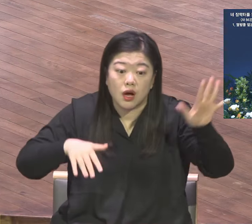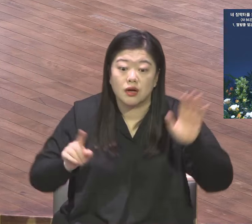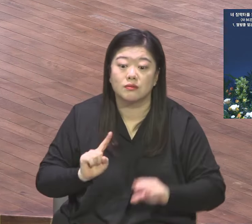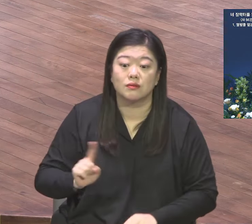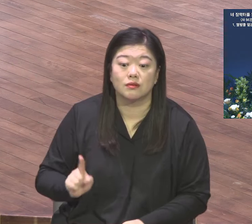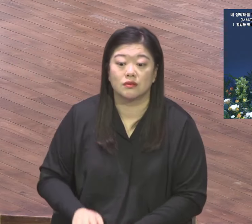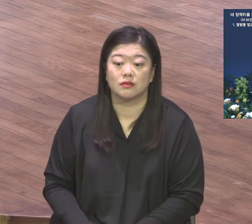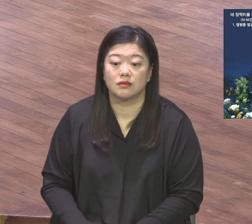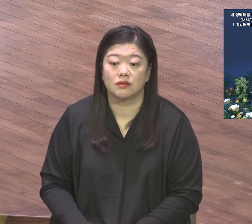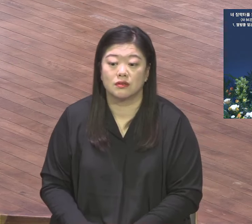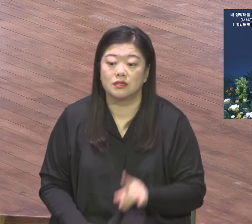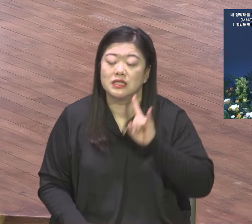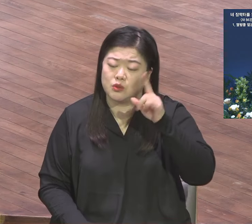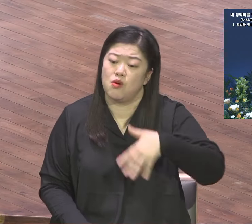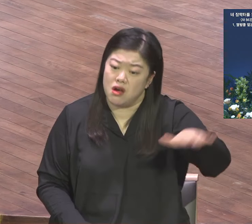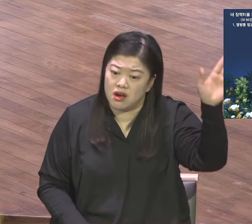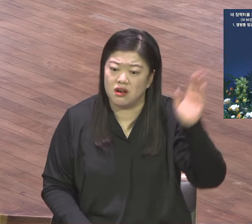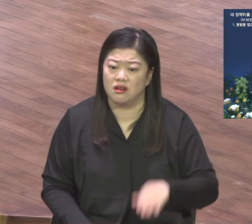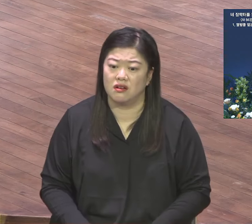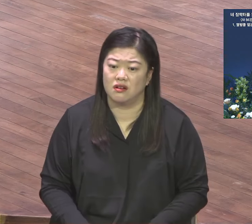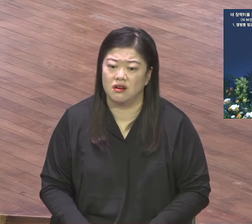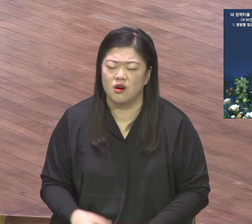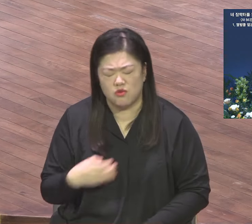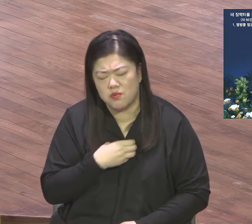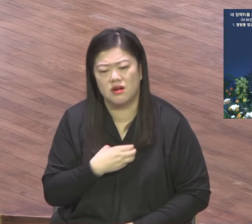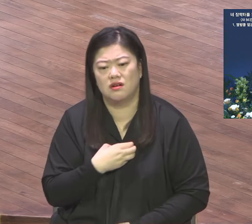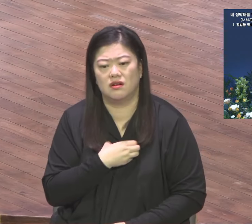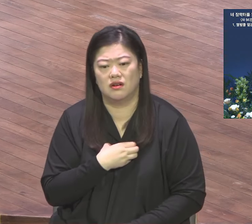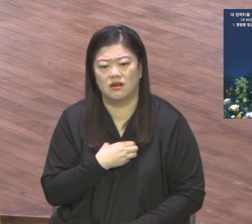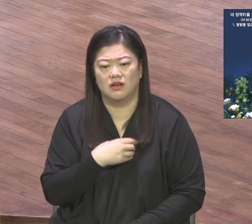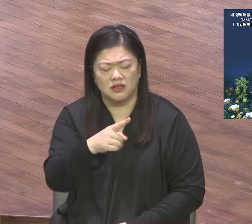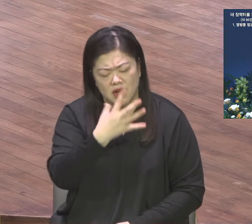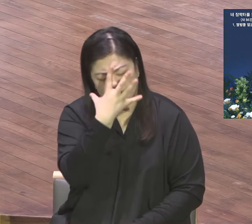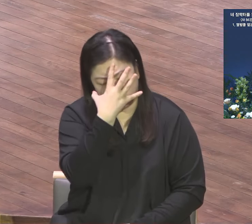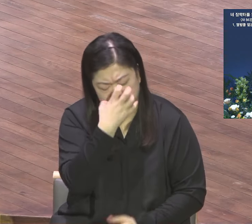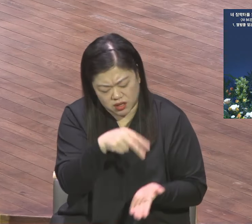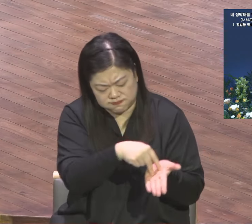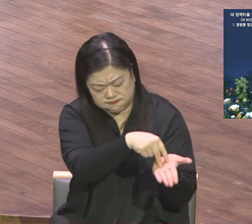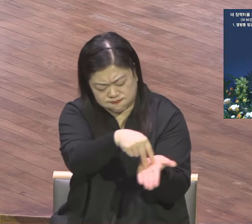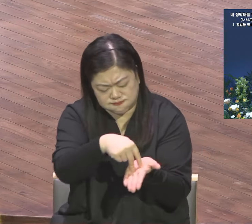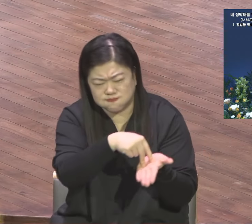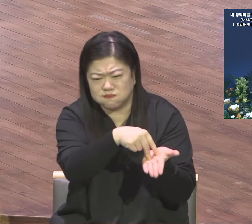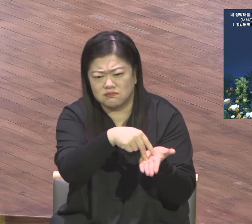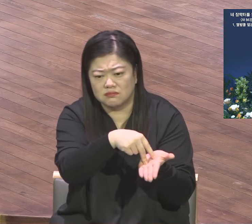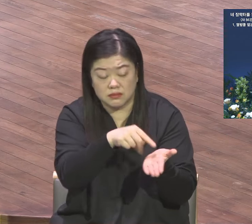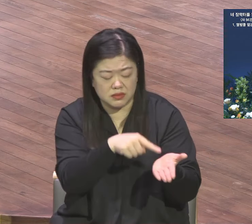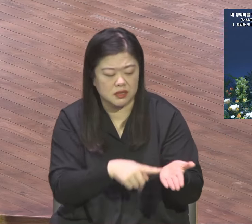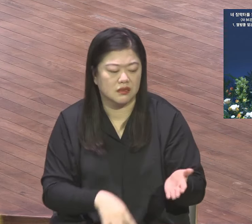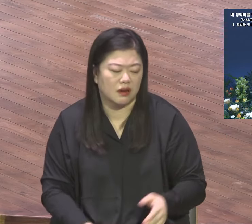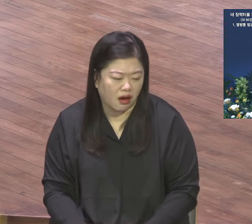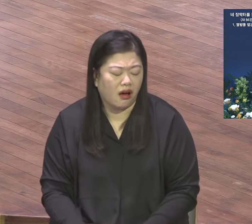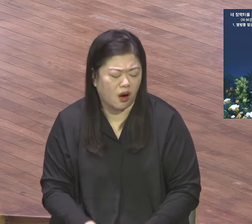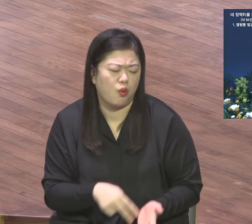불쌍한 영적 위험에 빠진 사람들 우리는 모든 문제의 본질인 이 부분을 파고 들어가야 돼요 영적